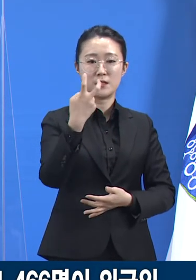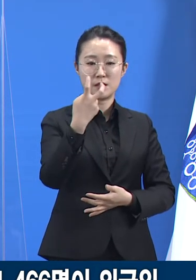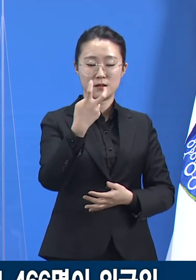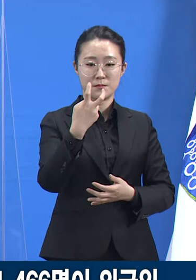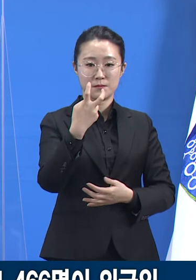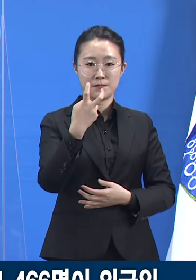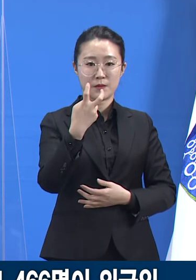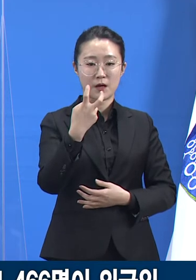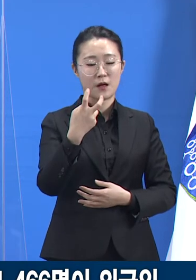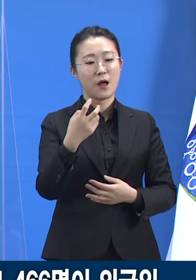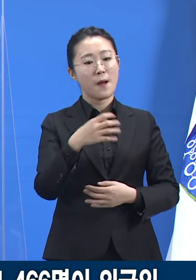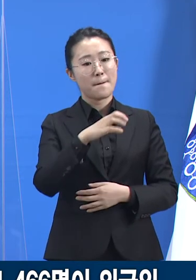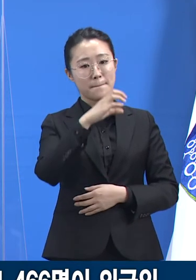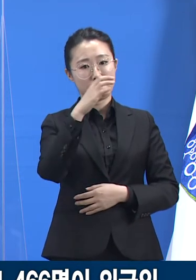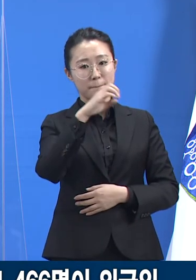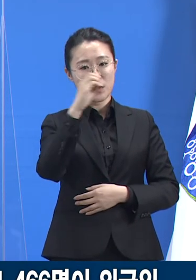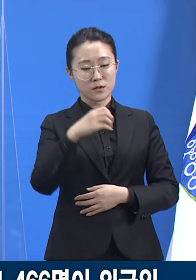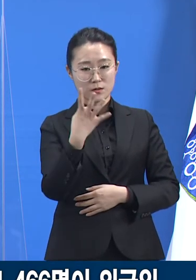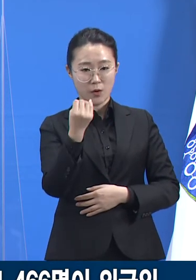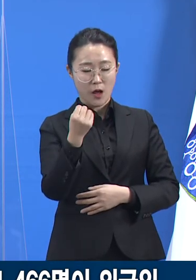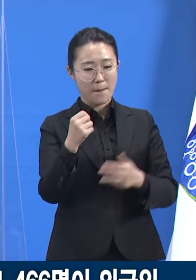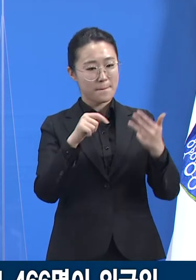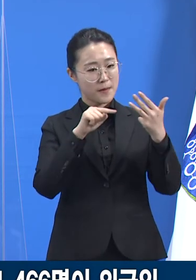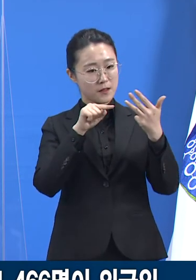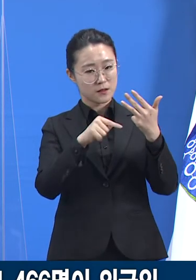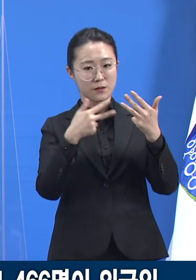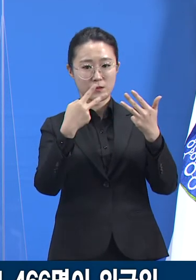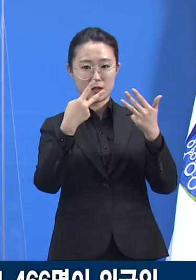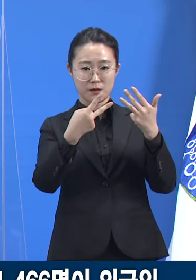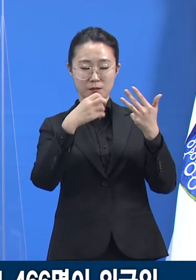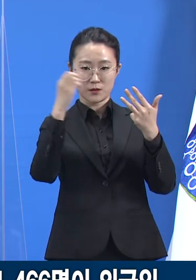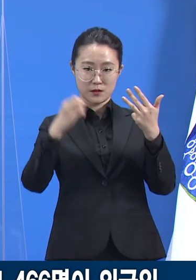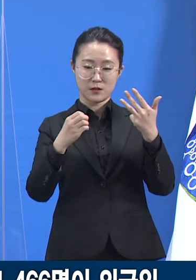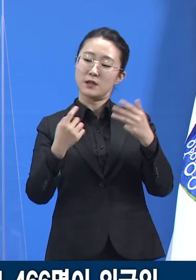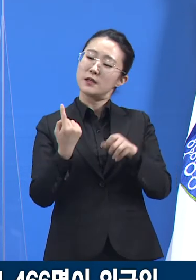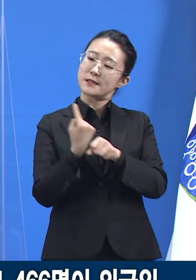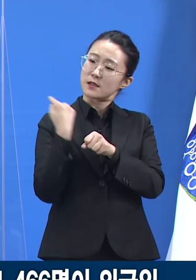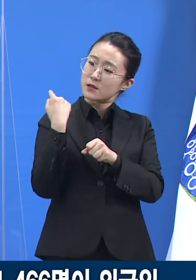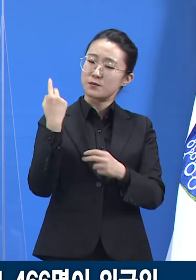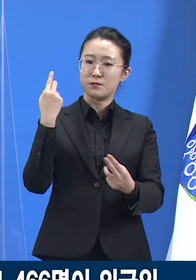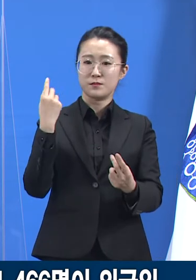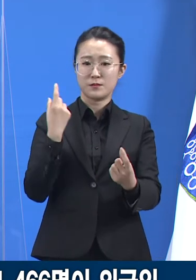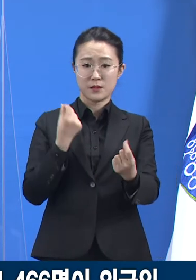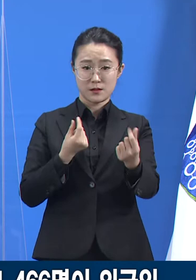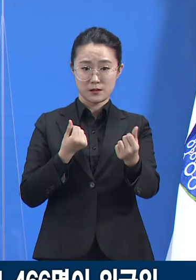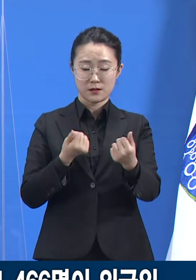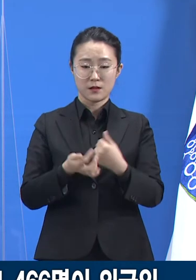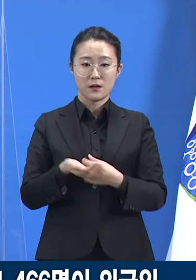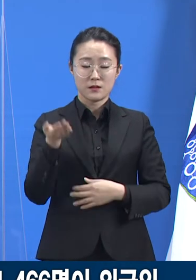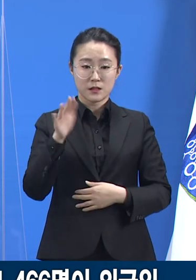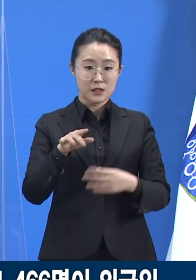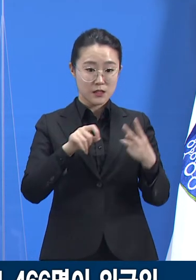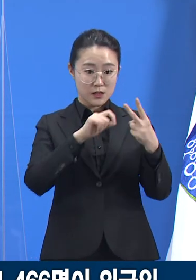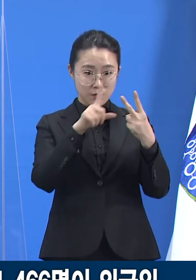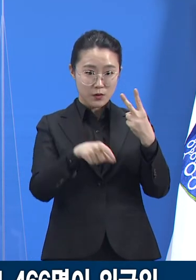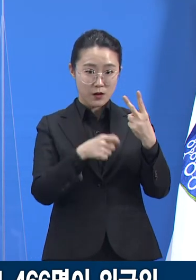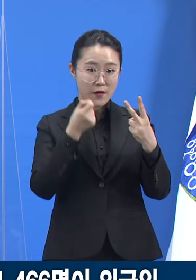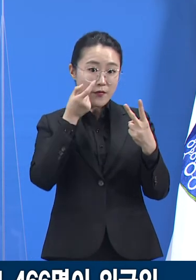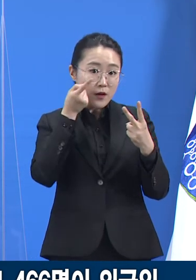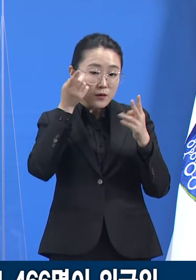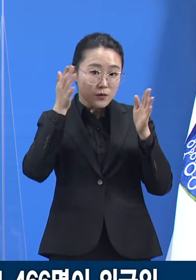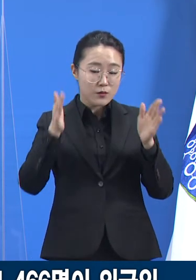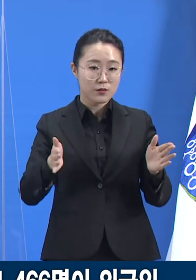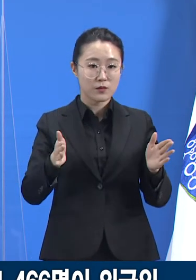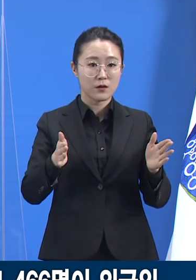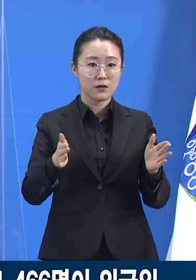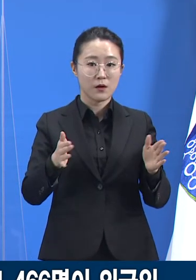%로 전년과 유사했습니다. 그러나 2월 한 달은 확진자 3,815명 중